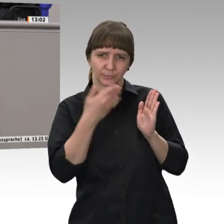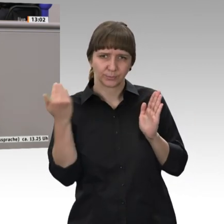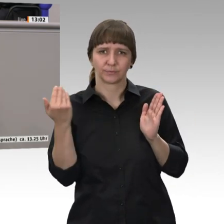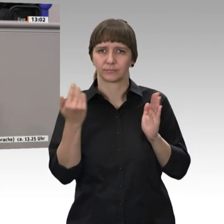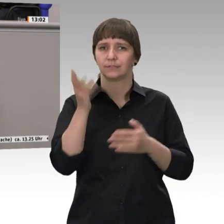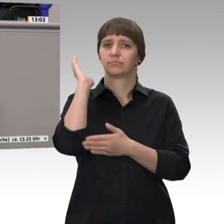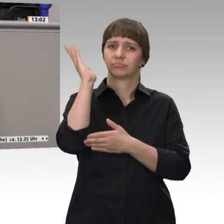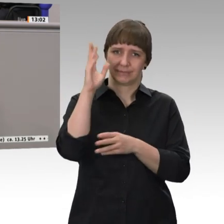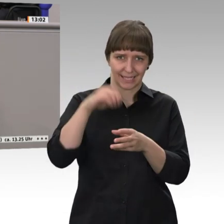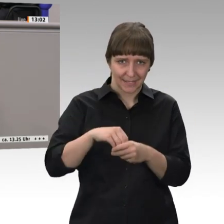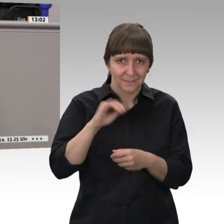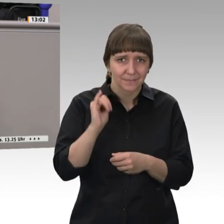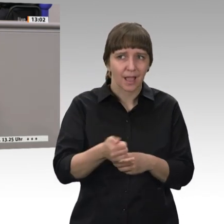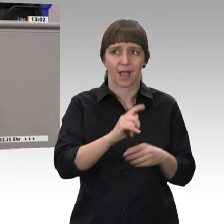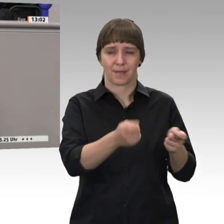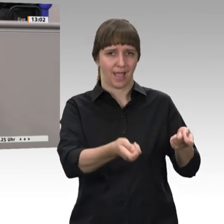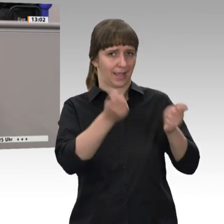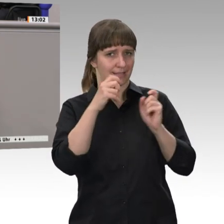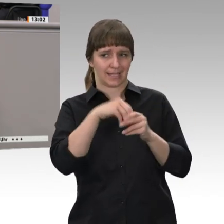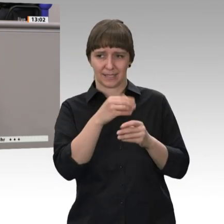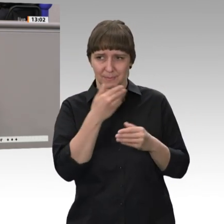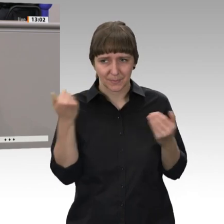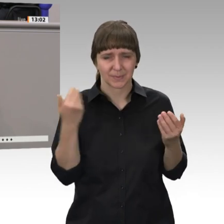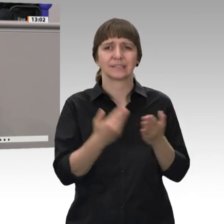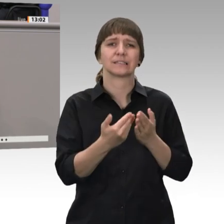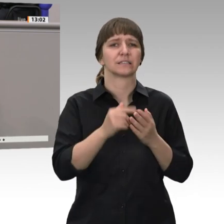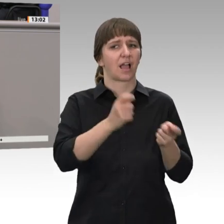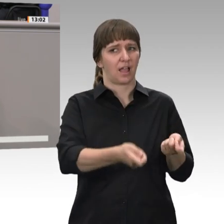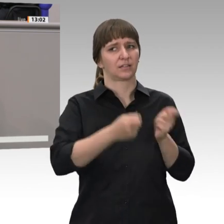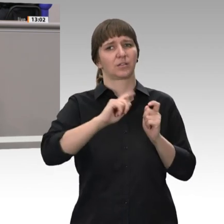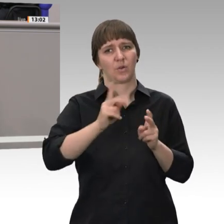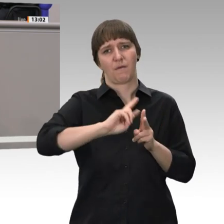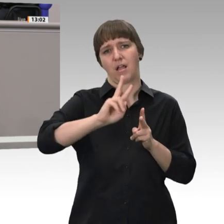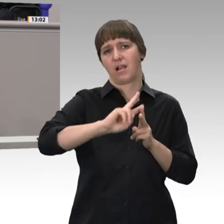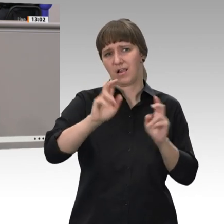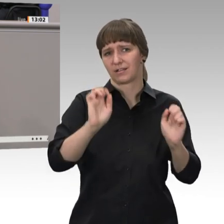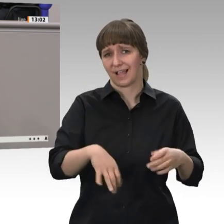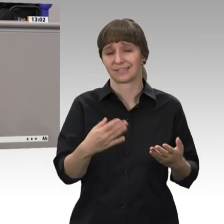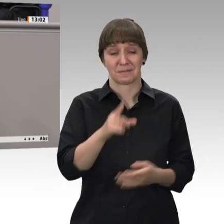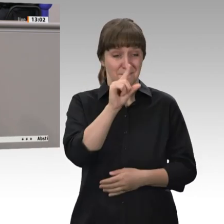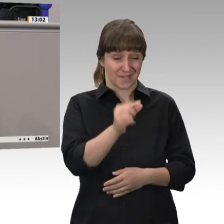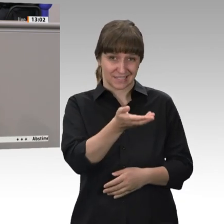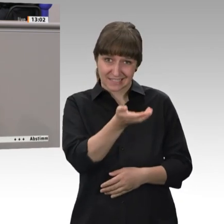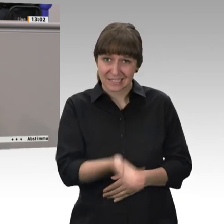bei dem Antrag ruhig noch mal nacharbeiten. Denn Mindestlohn bleibt nur ein nicht sehr guter Lohn.